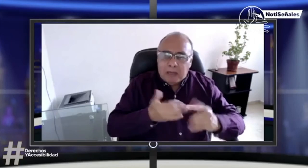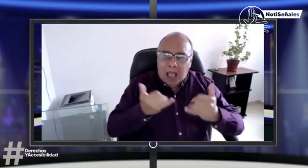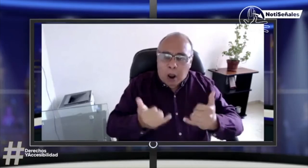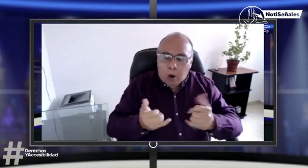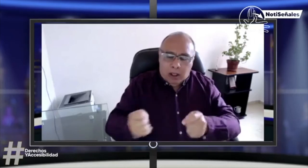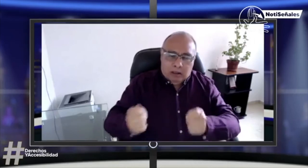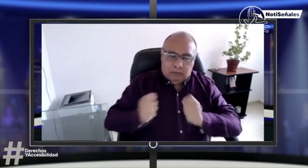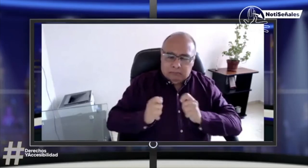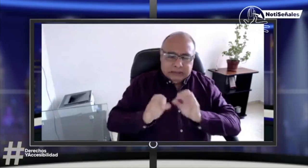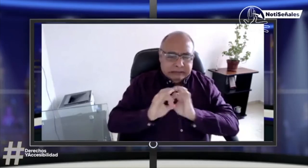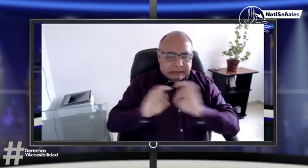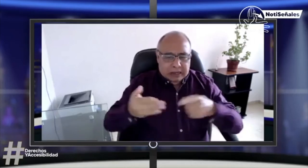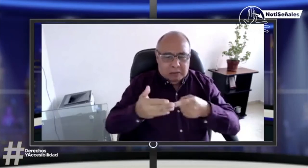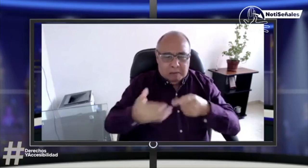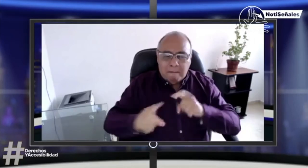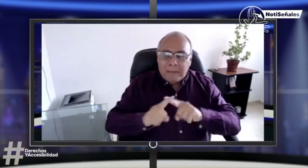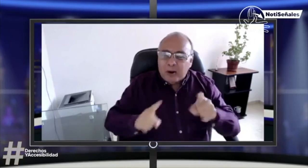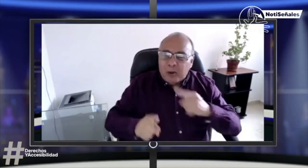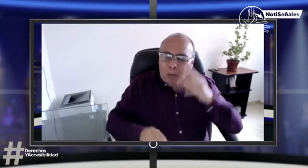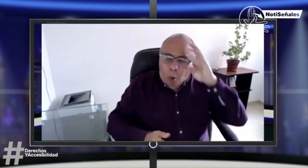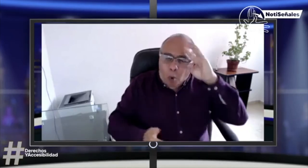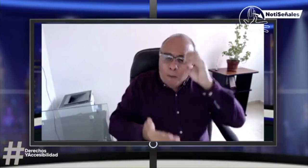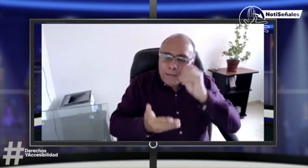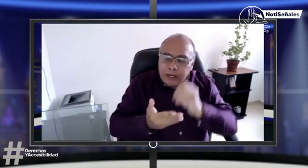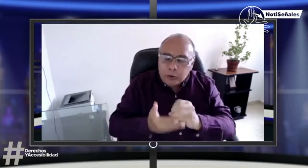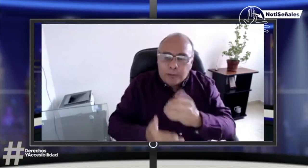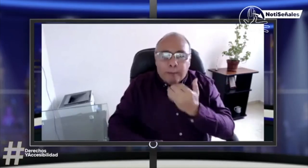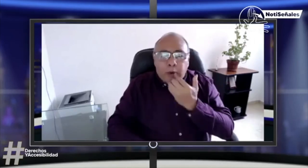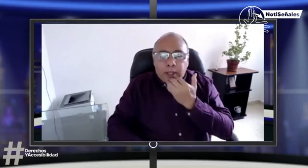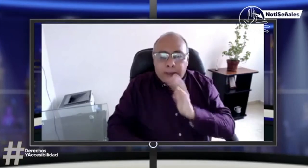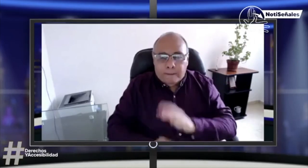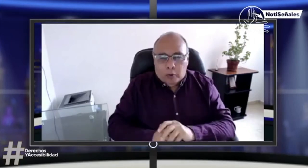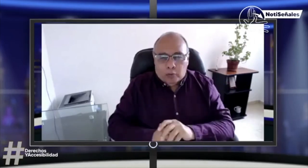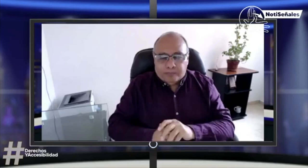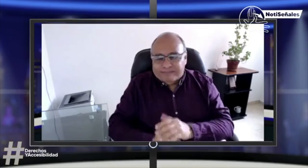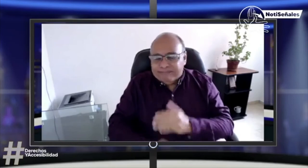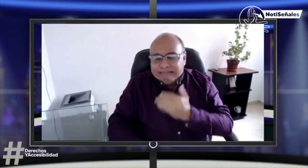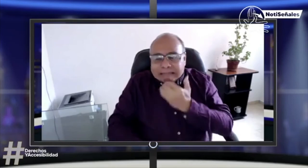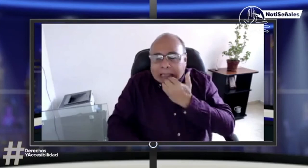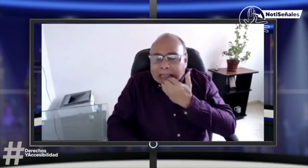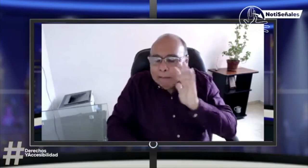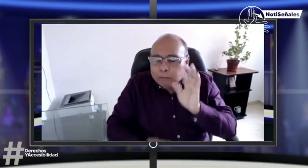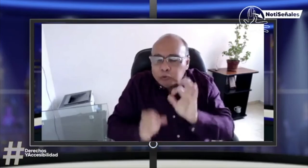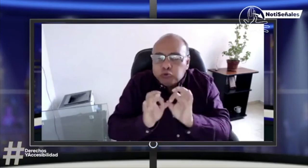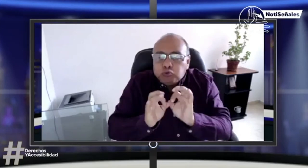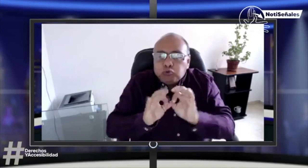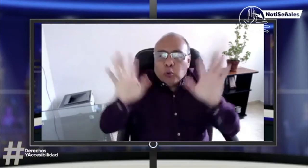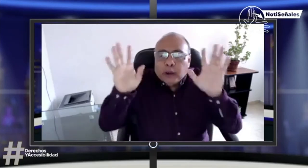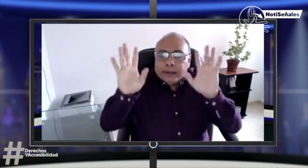de hace cuatro años y todo lo que nos cuentas, dices que quieres que te quiten de esa asignación